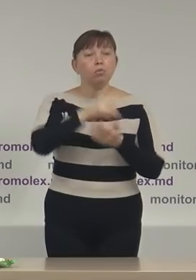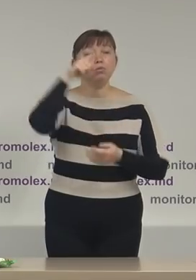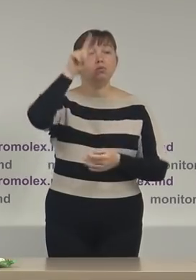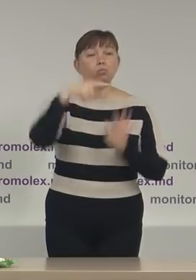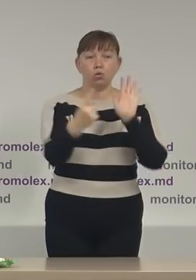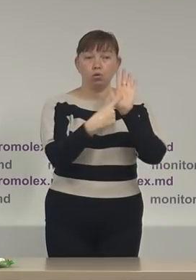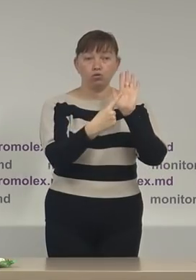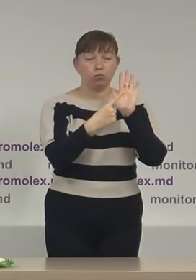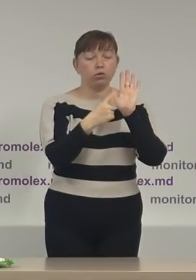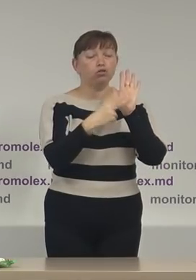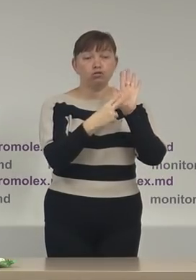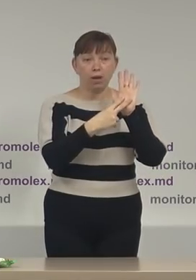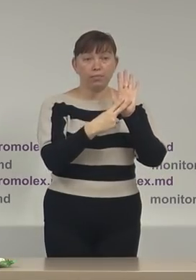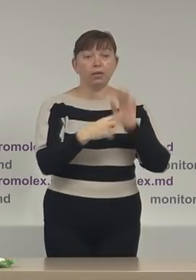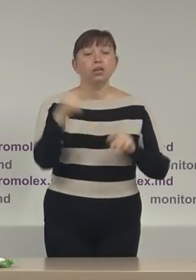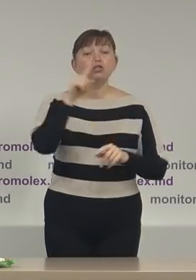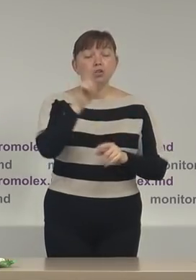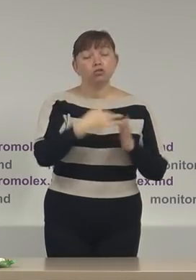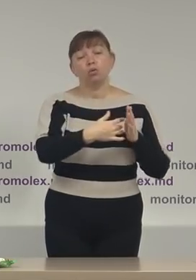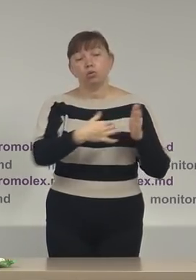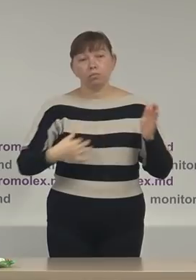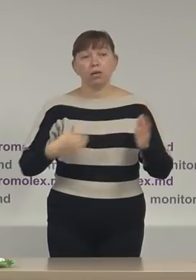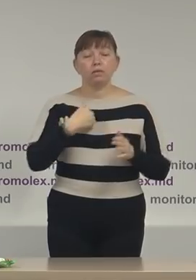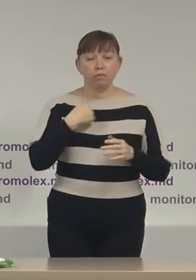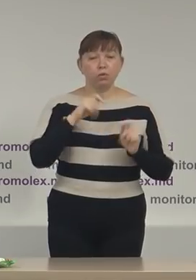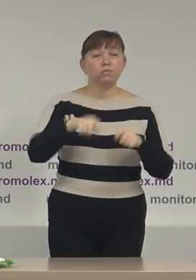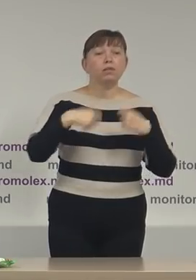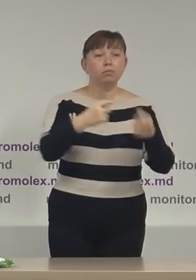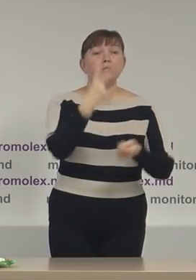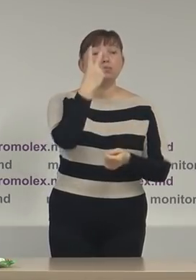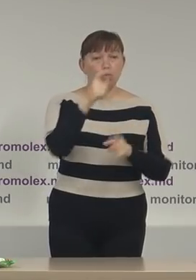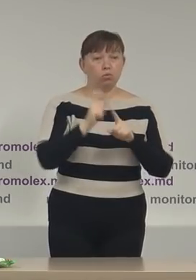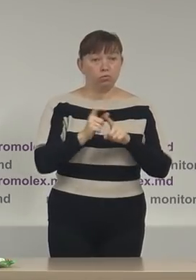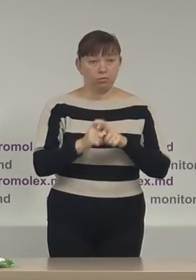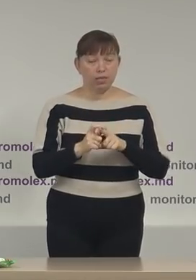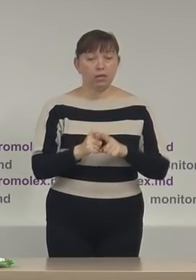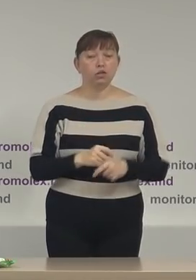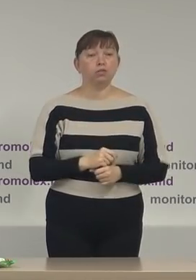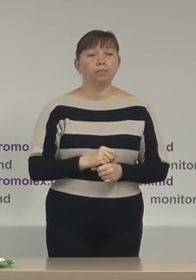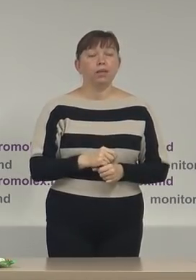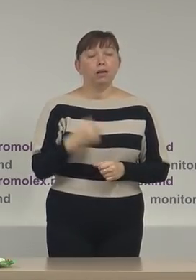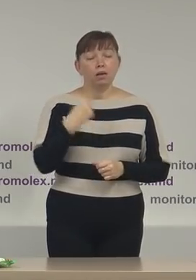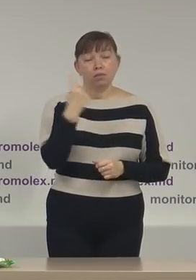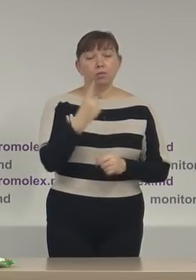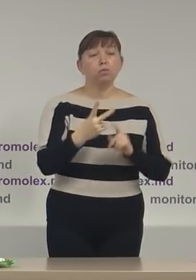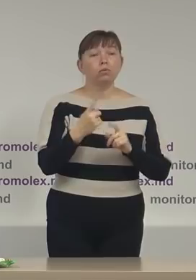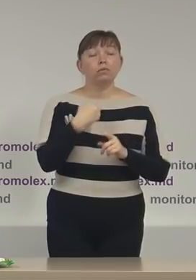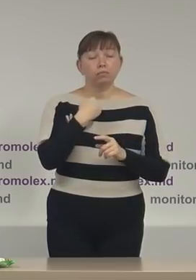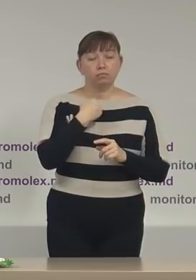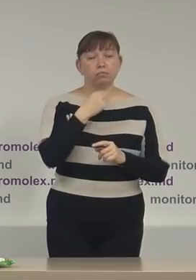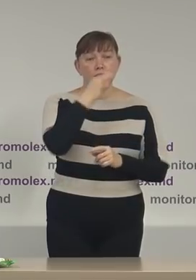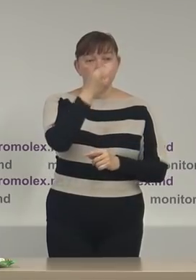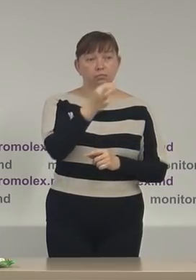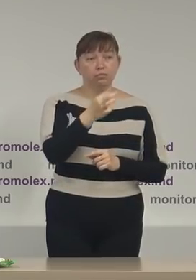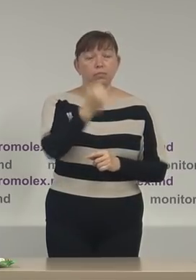în cele ce urmează vreau să transmit două mesaje în primul rând vreau să transmit un mesaj